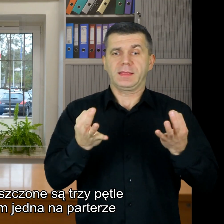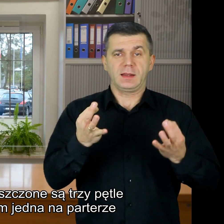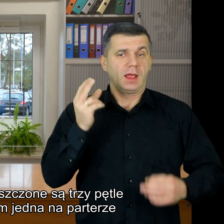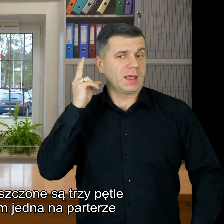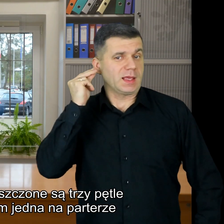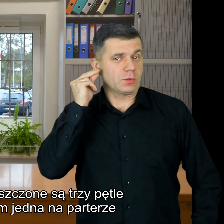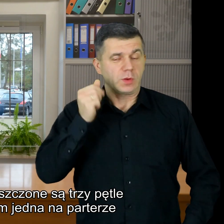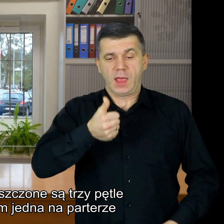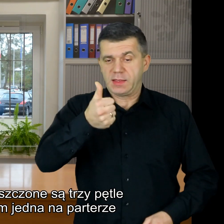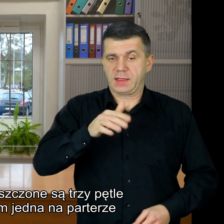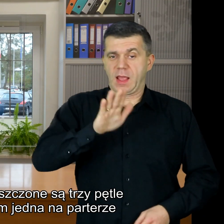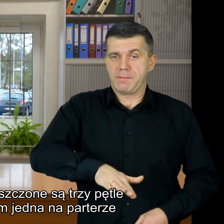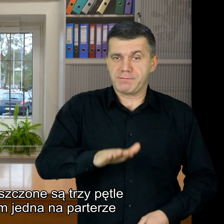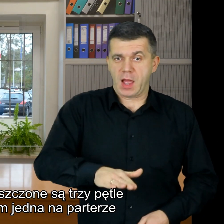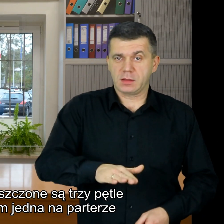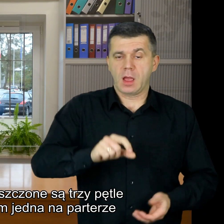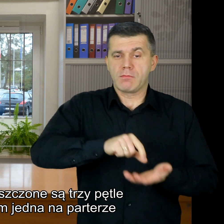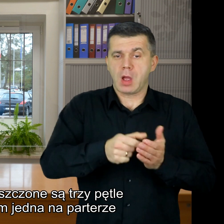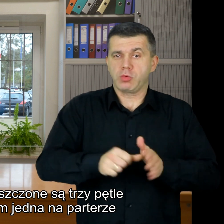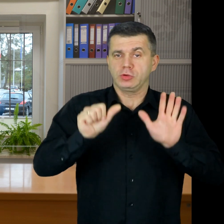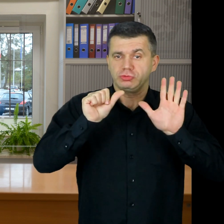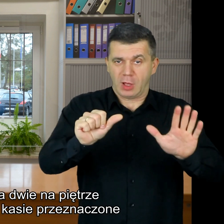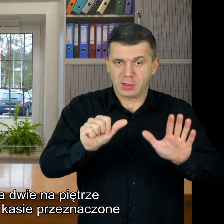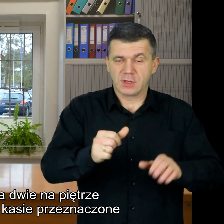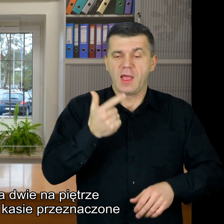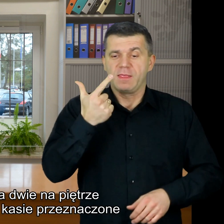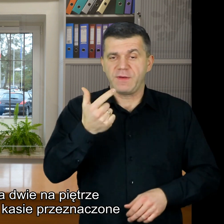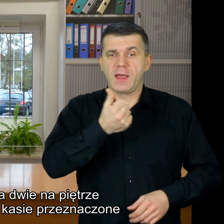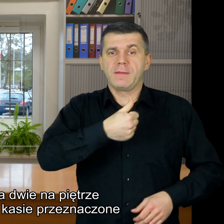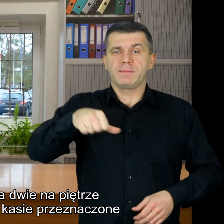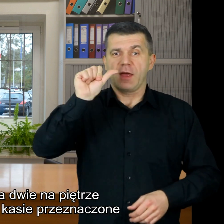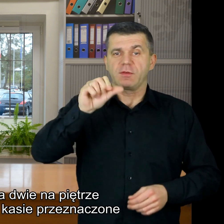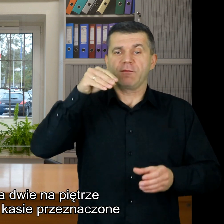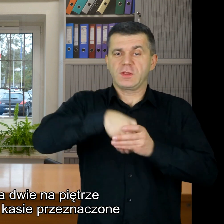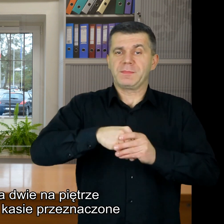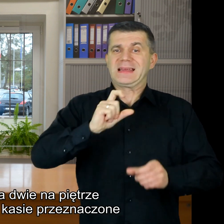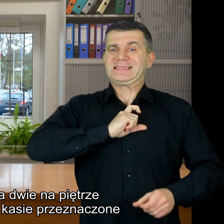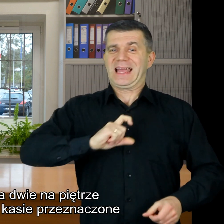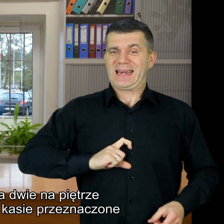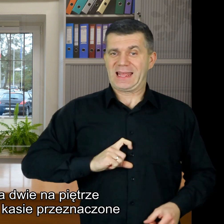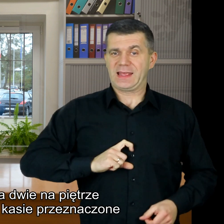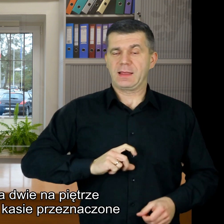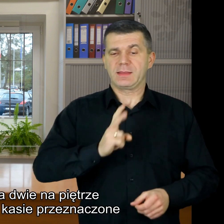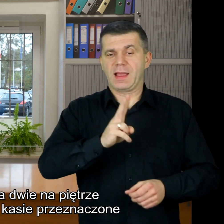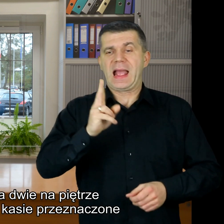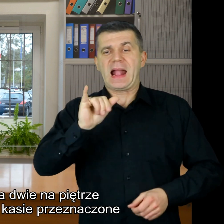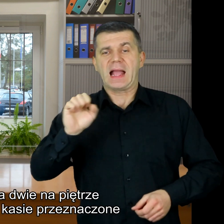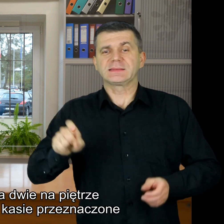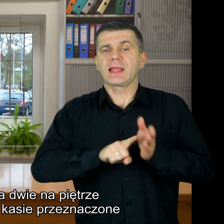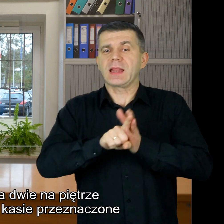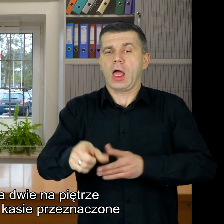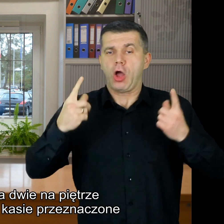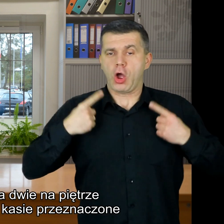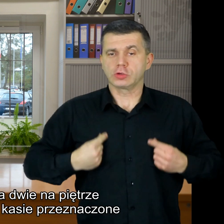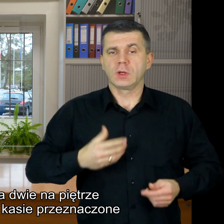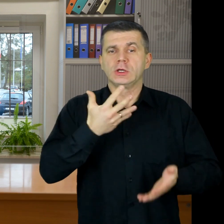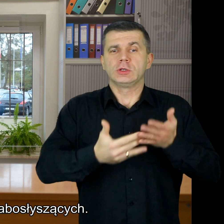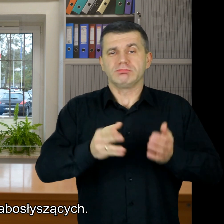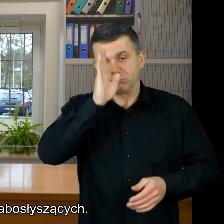pętle indukcyjne w tym jedna na parterze, pokój numer 6, a dwie na piętrze w sekretariacie i kasie przeznaczone dla osób